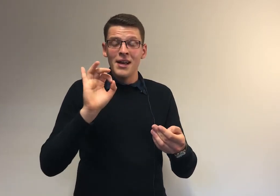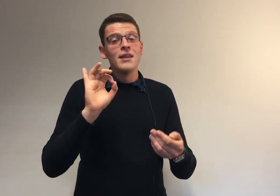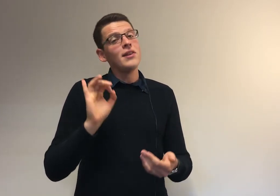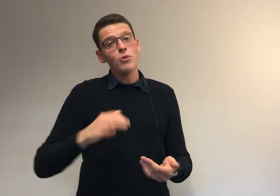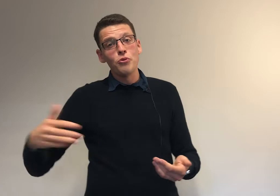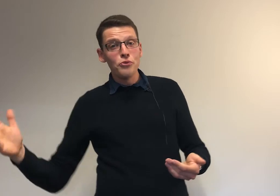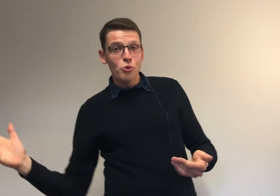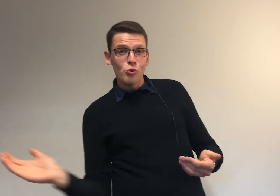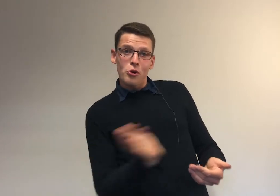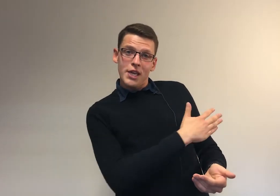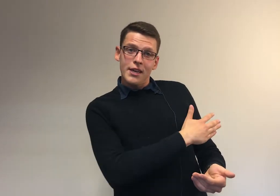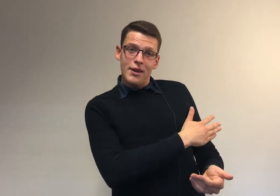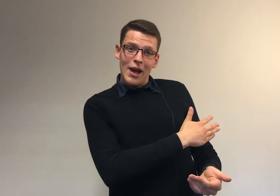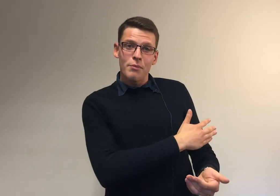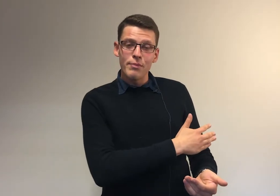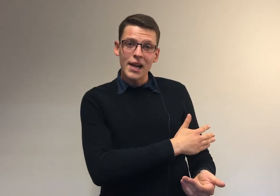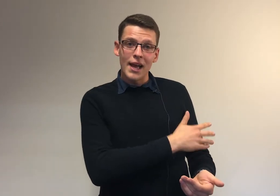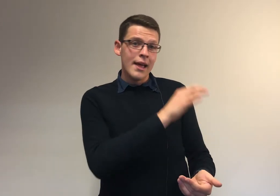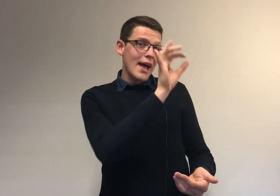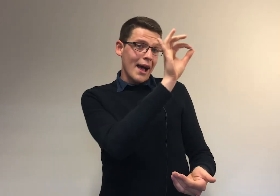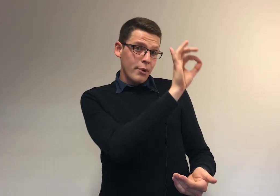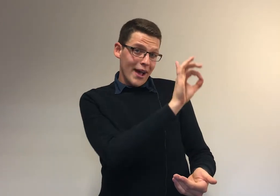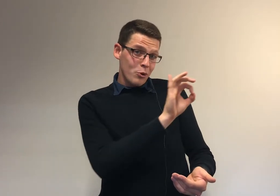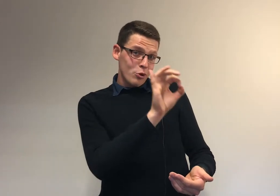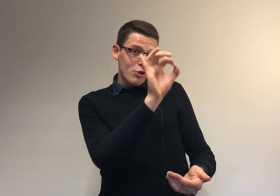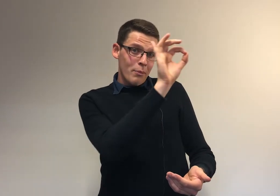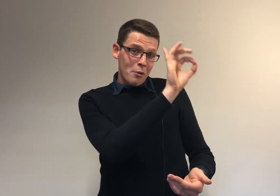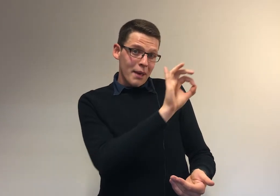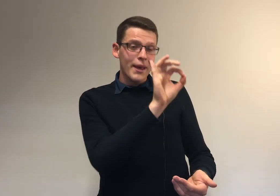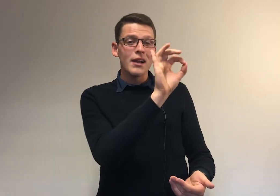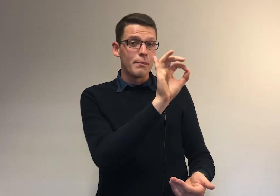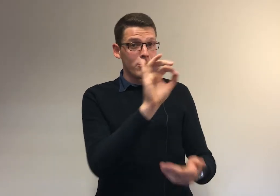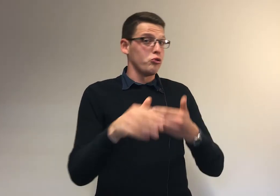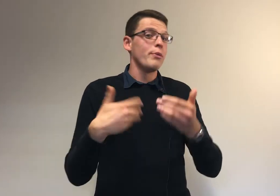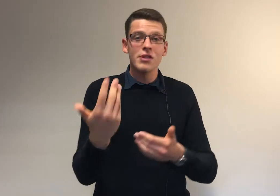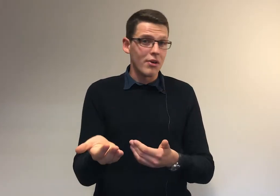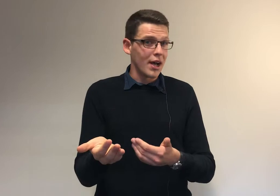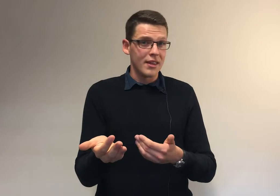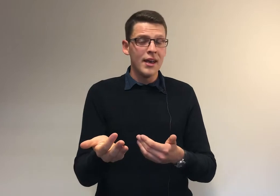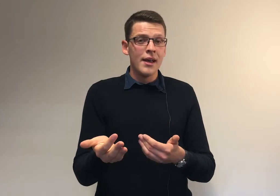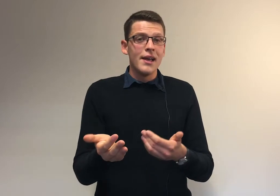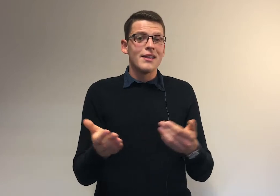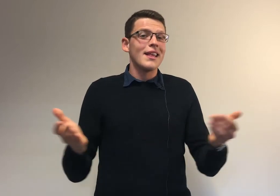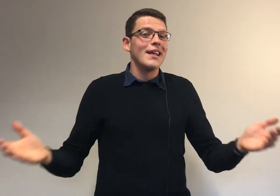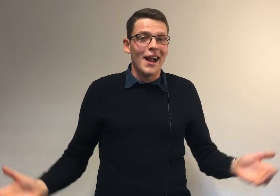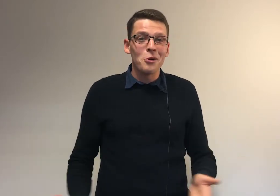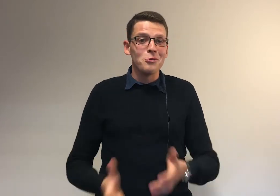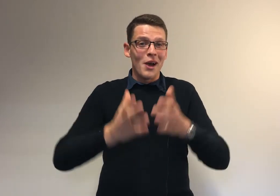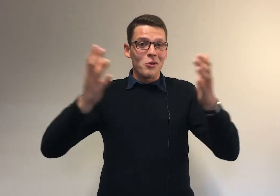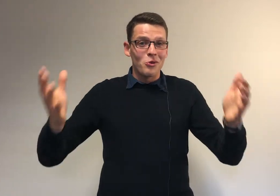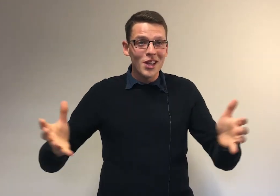Si tu fous tout le collier à la poubelle à cause de la première perle, parce que tu penses avoir raté, alors tu mets en danger